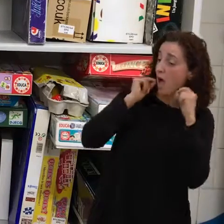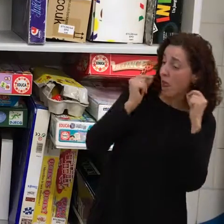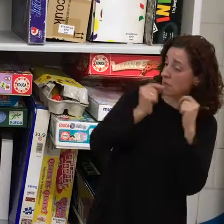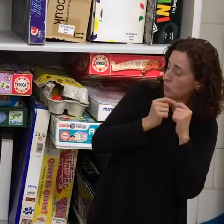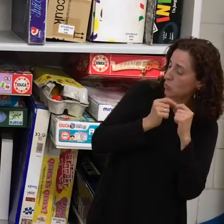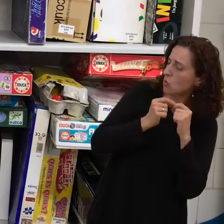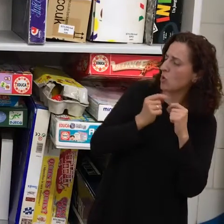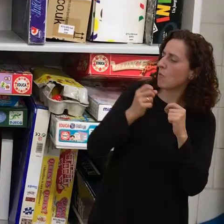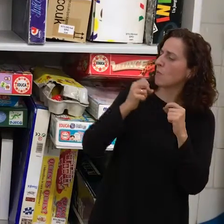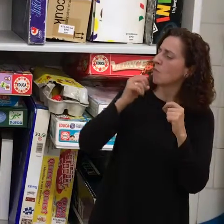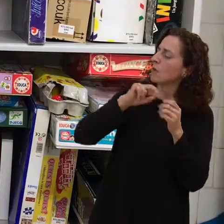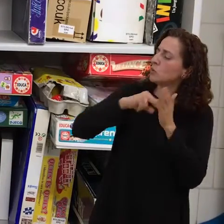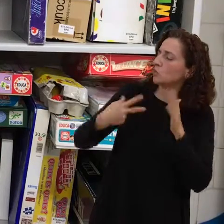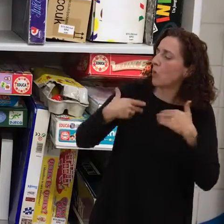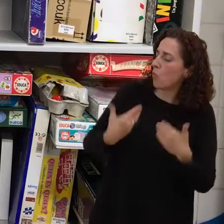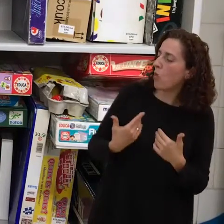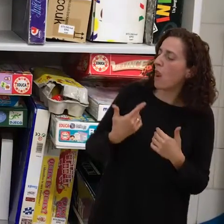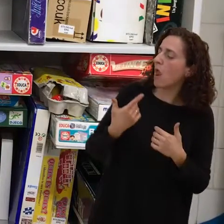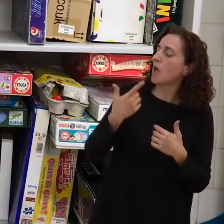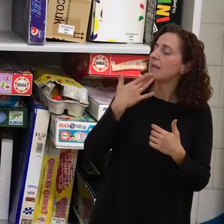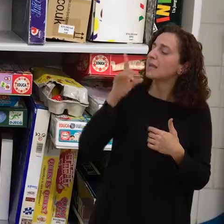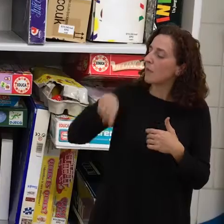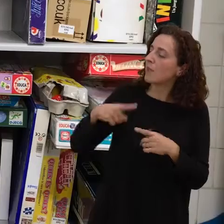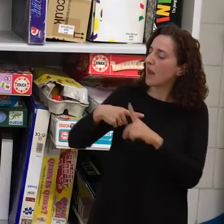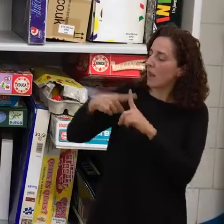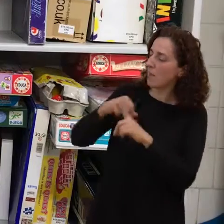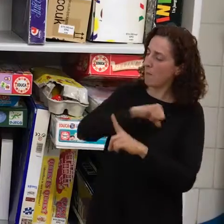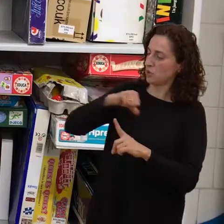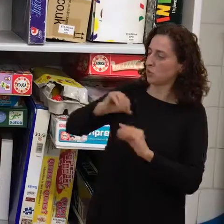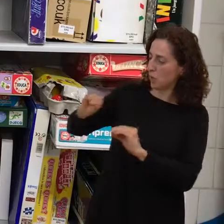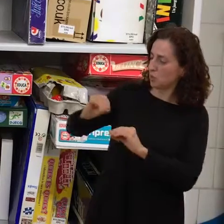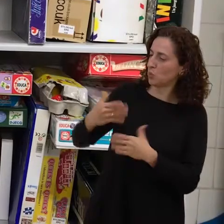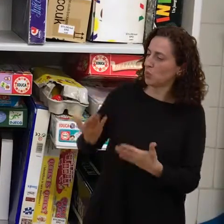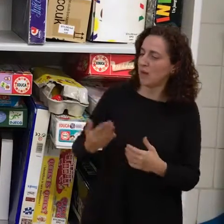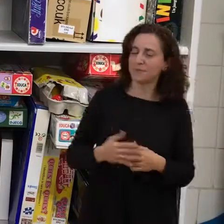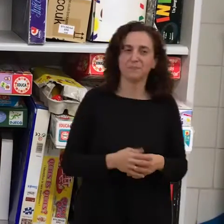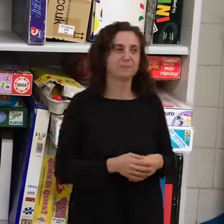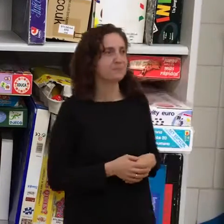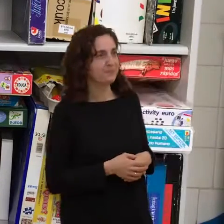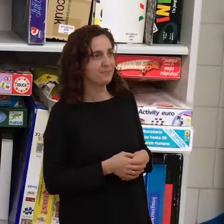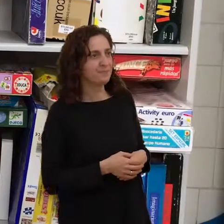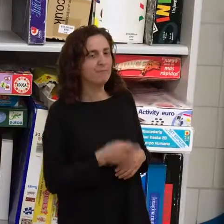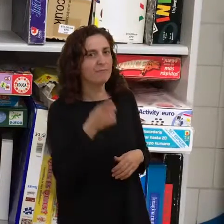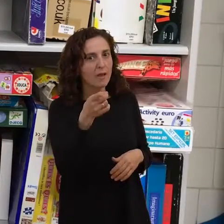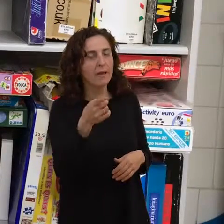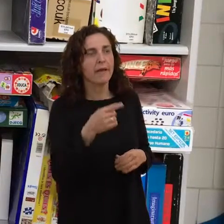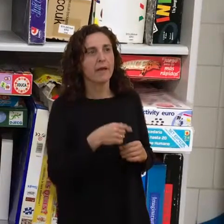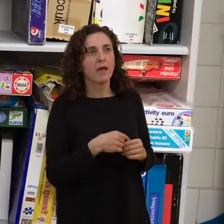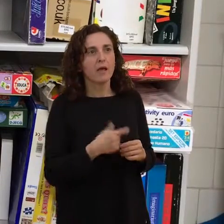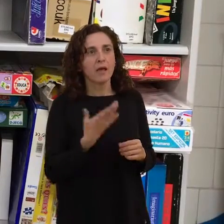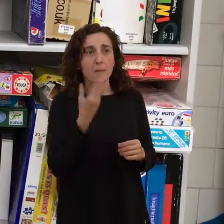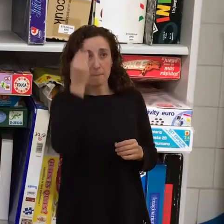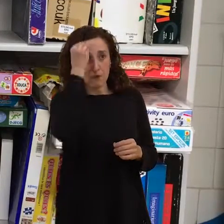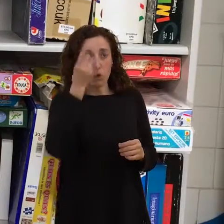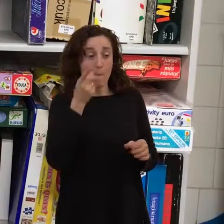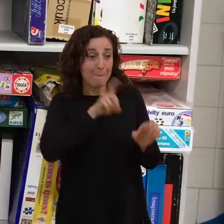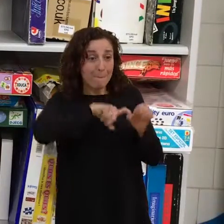afecta a Transburgo y en Burgos, y en lo personal? Yo creo que parte de participantes se les